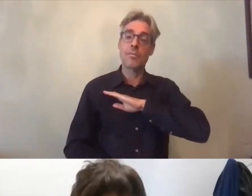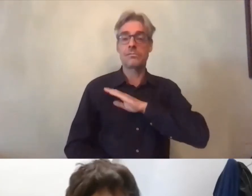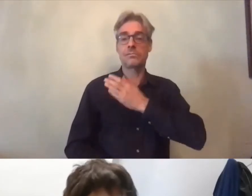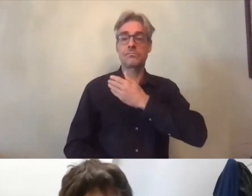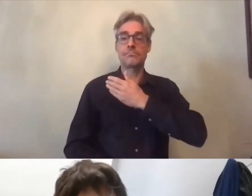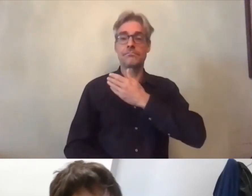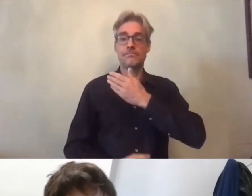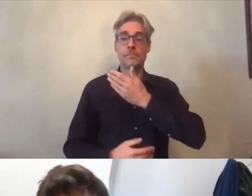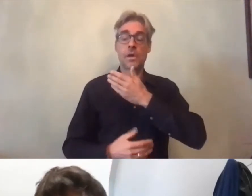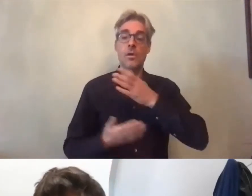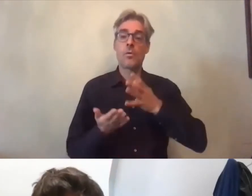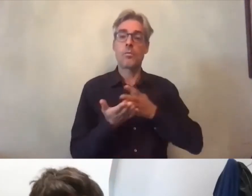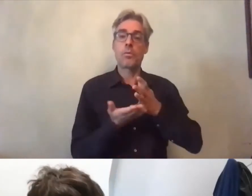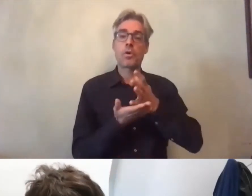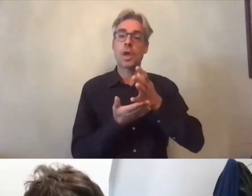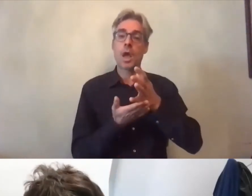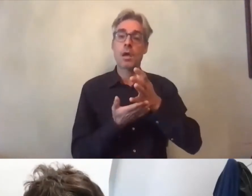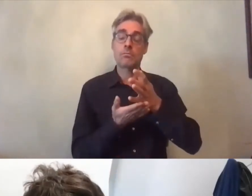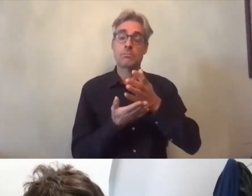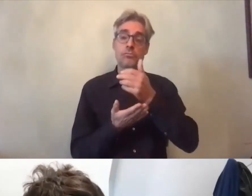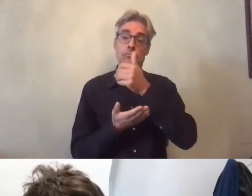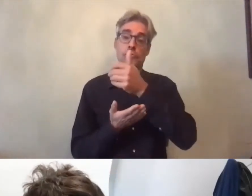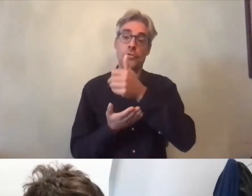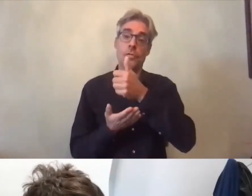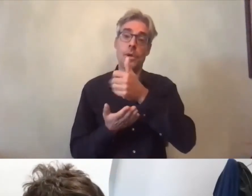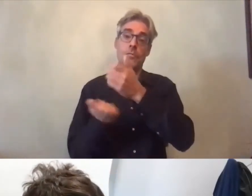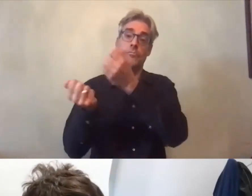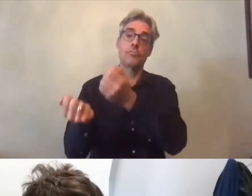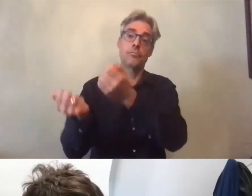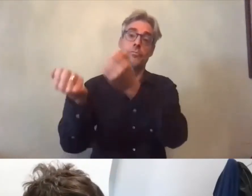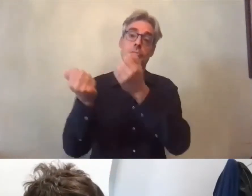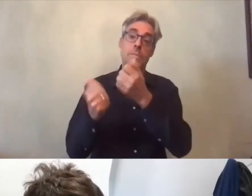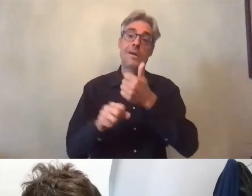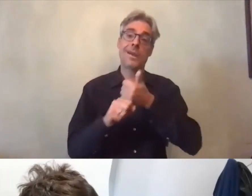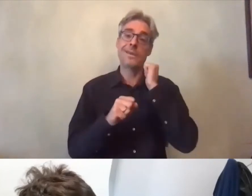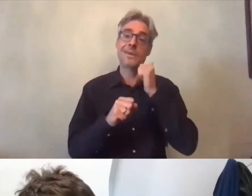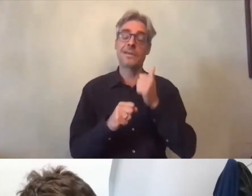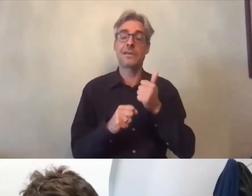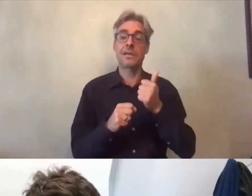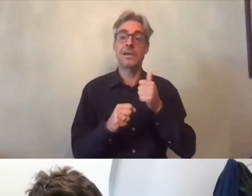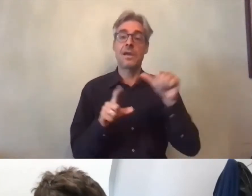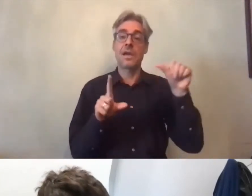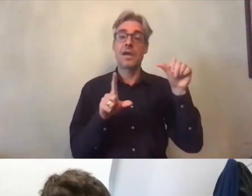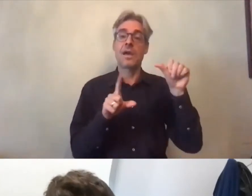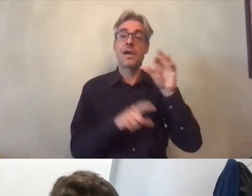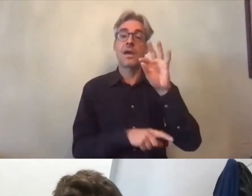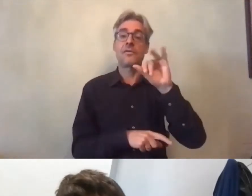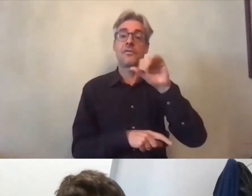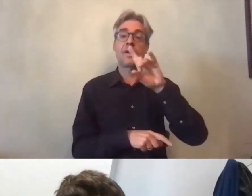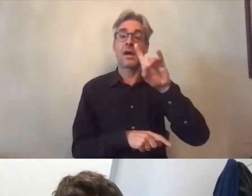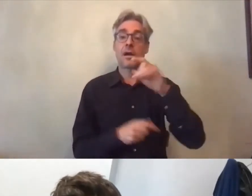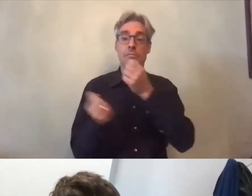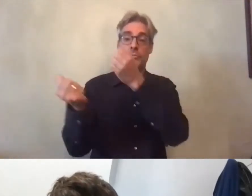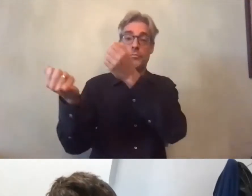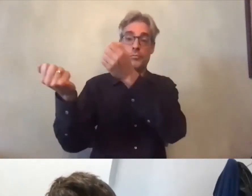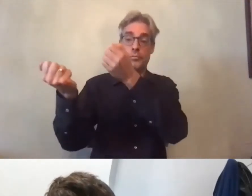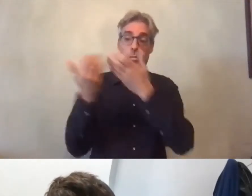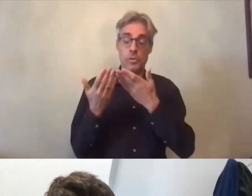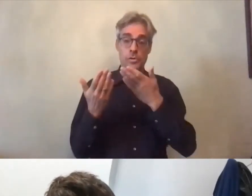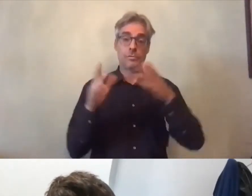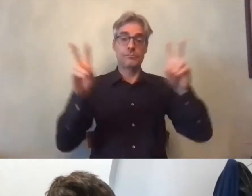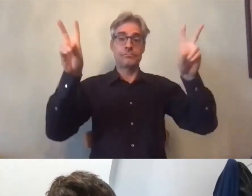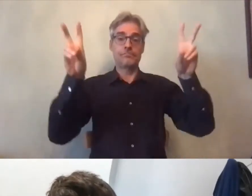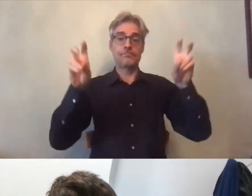du projet qui a été soumis l'année dernière auprès de la FIRA ce projet c'est